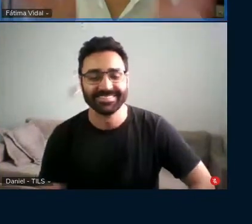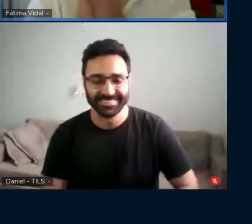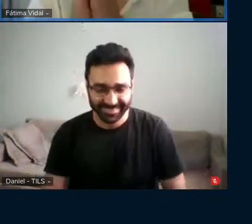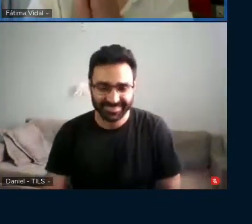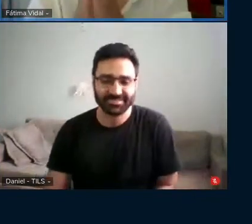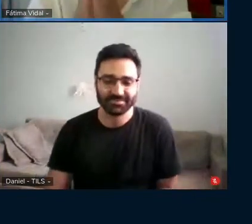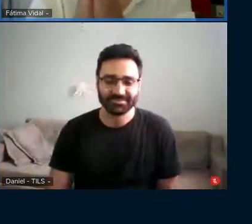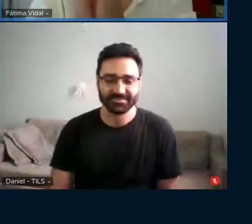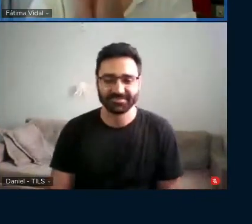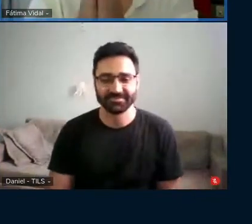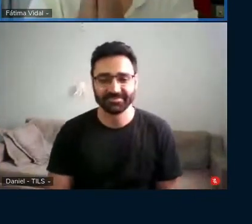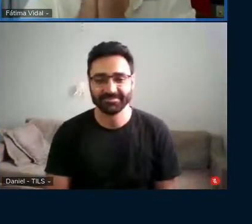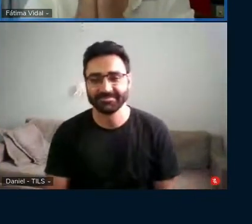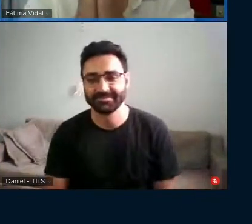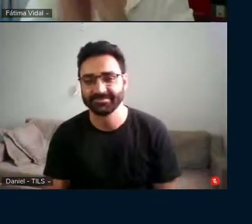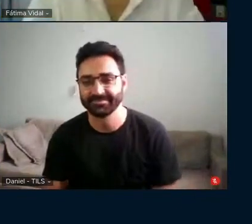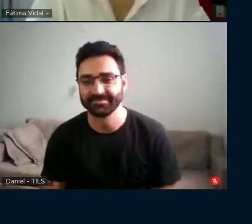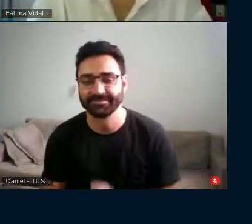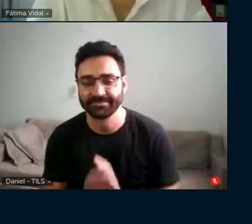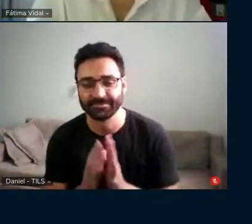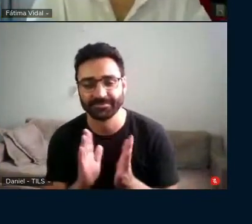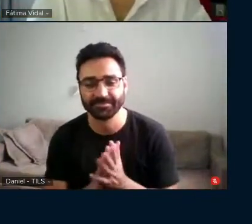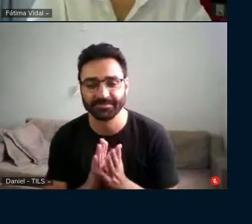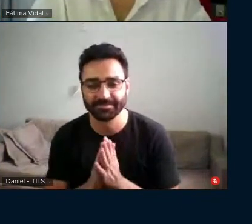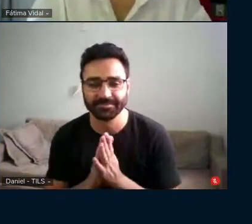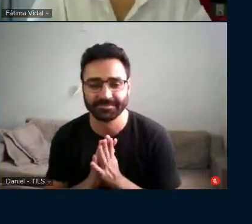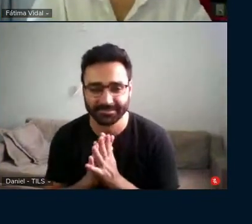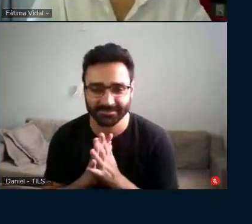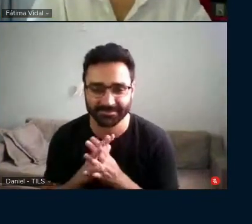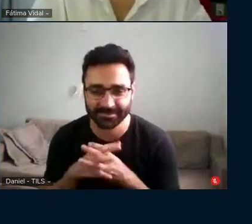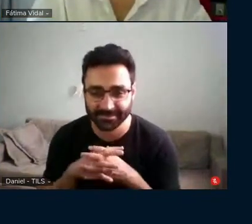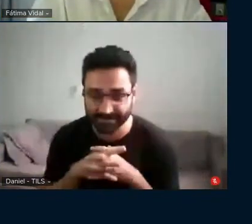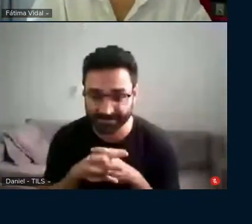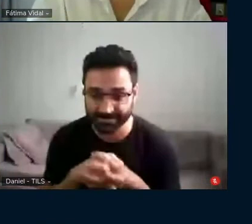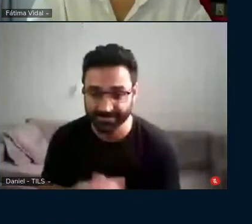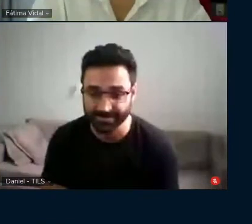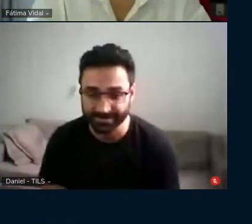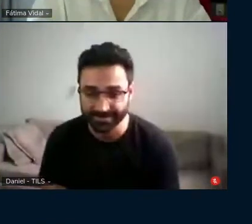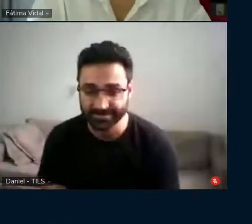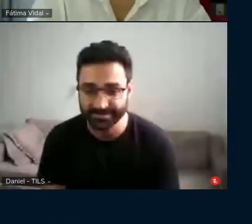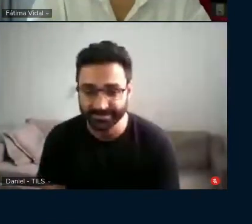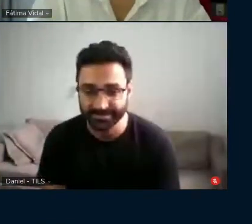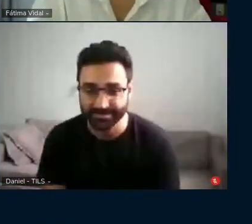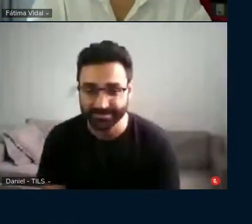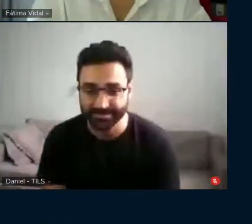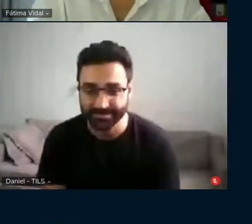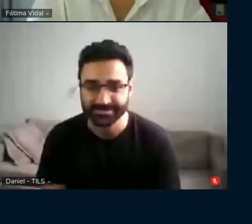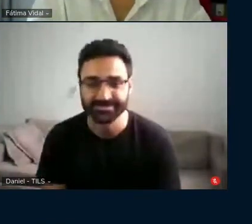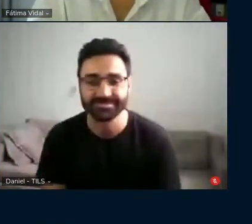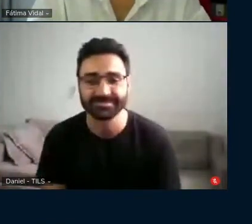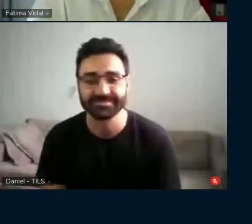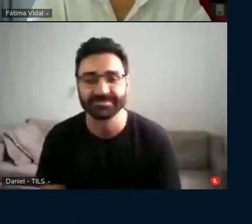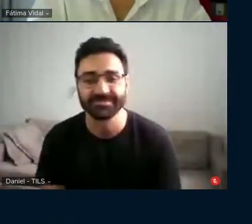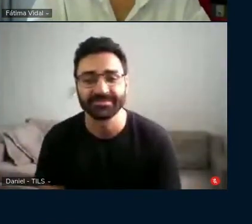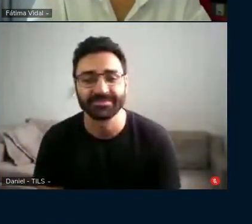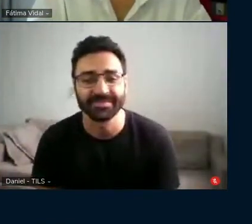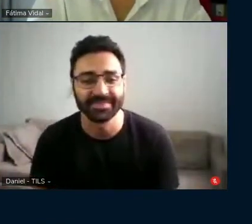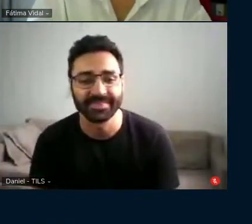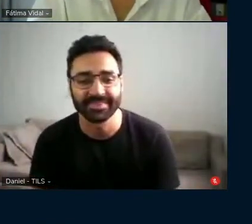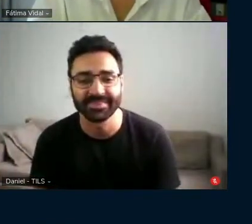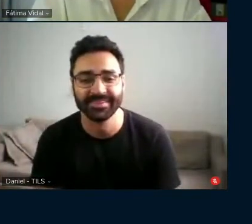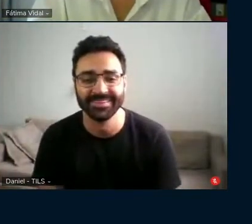foi a primeira foi a primeira falta a segunda Franciara